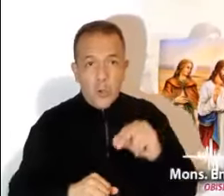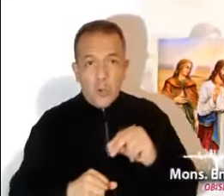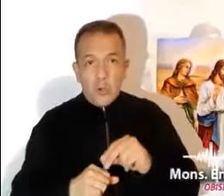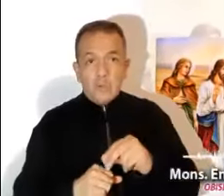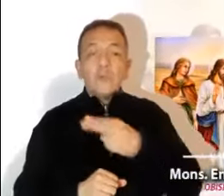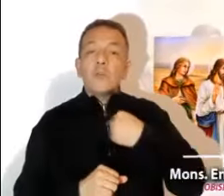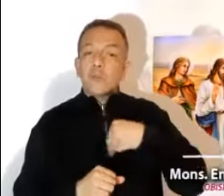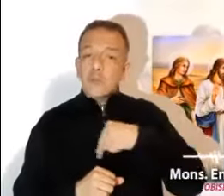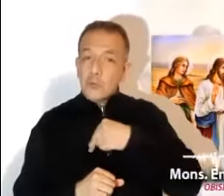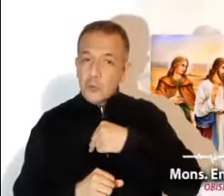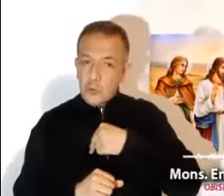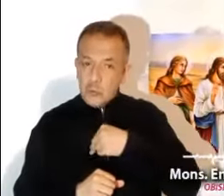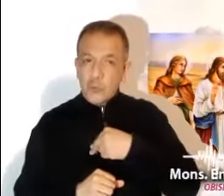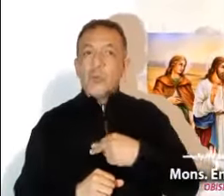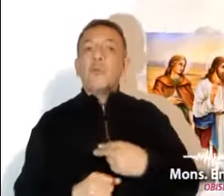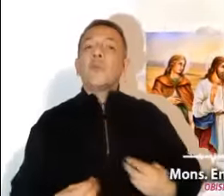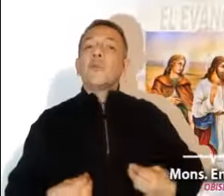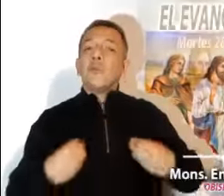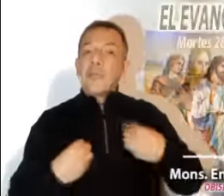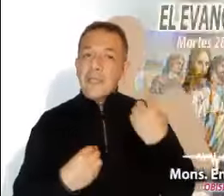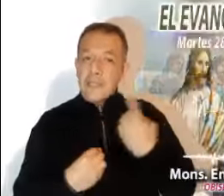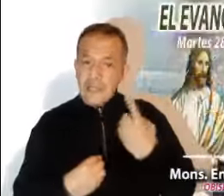y al final a vida eterna, dice Jesús.